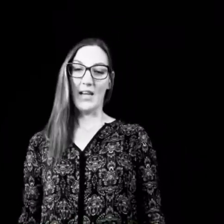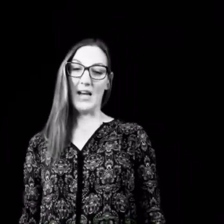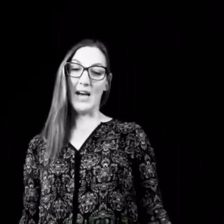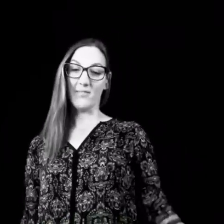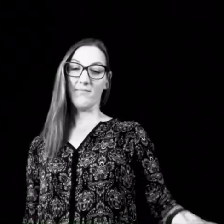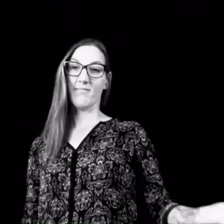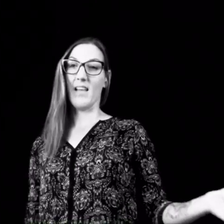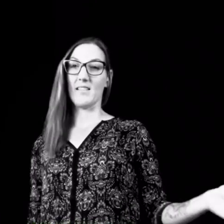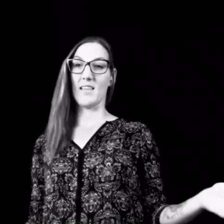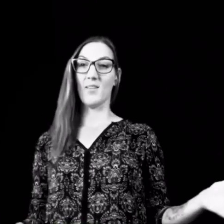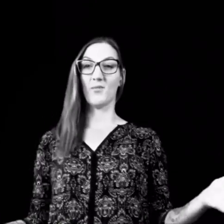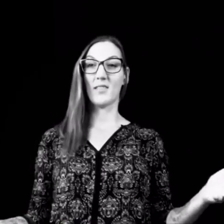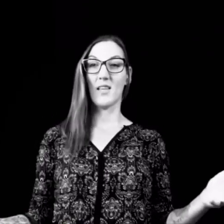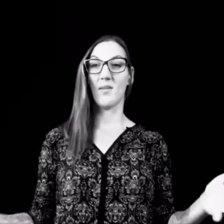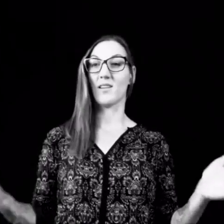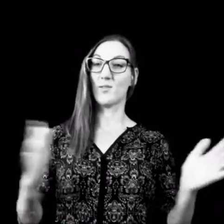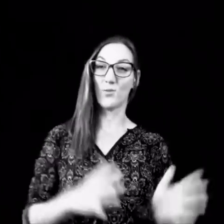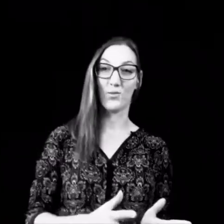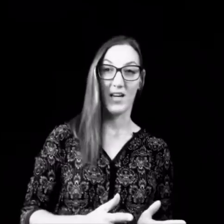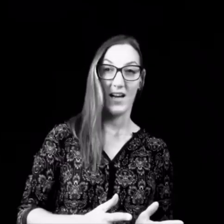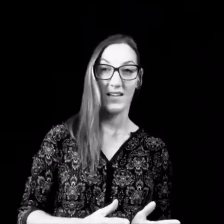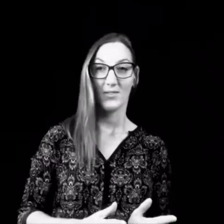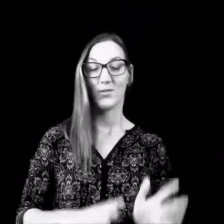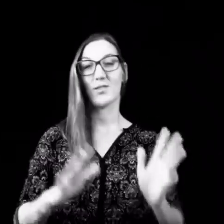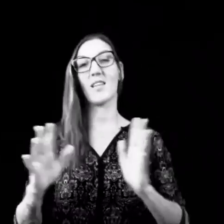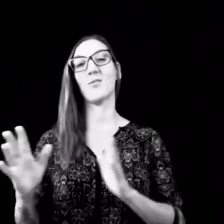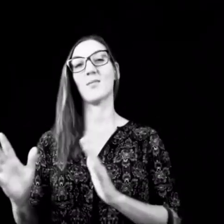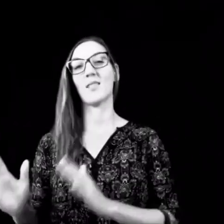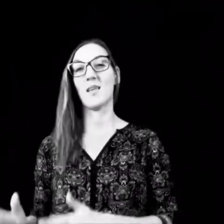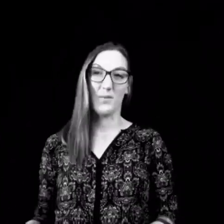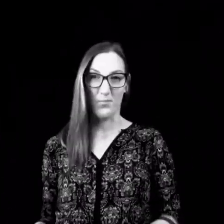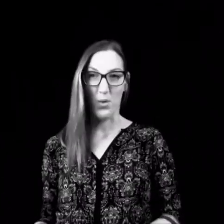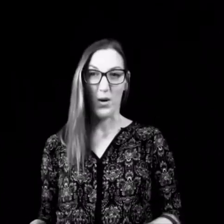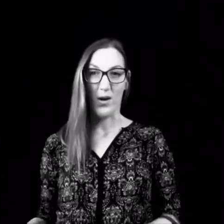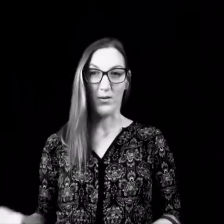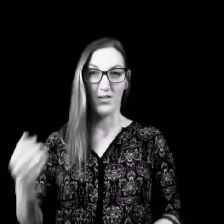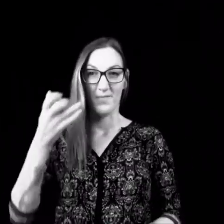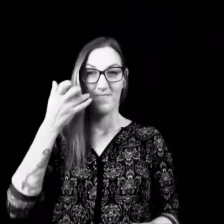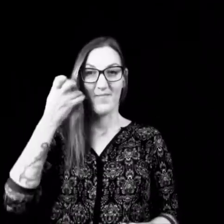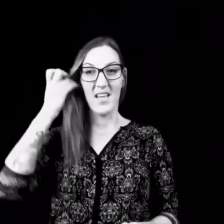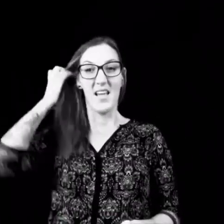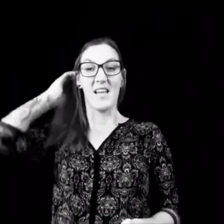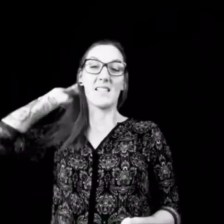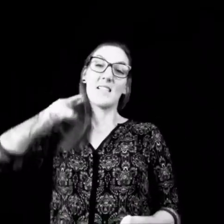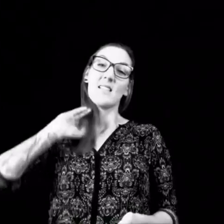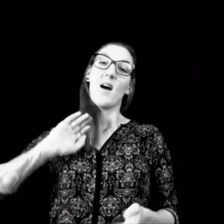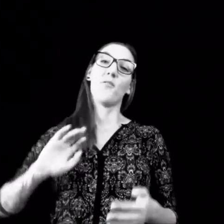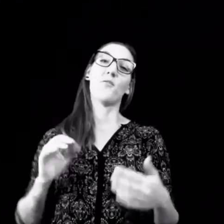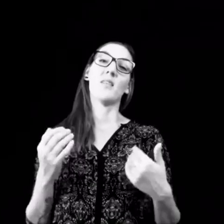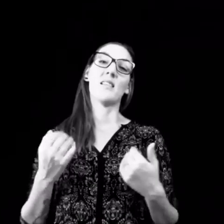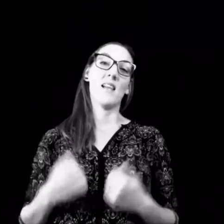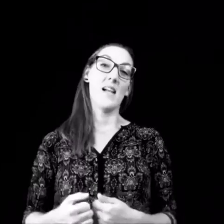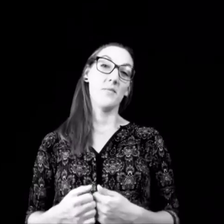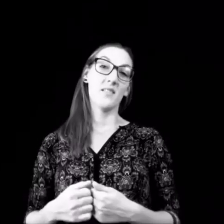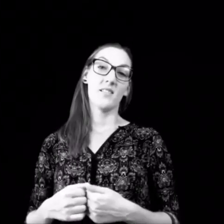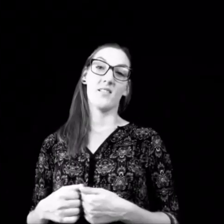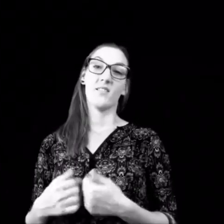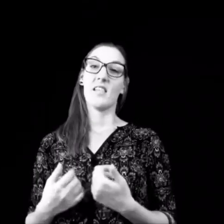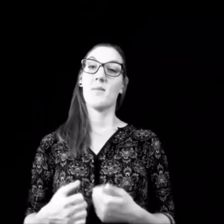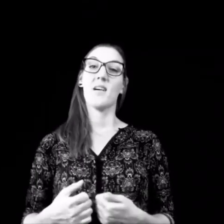erraten, es geht um das Thema Gesundheit und es geht um das Thema Burnout. Das ist auch für mich selbst ein Thema,